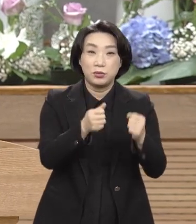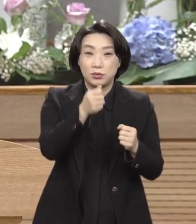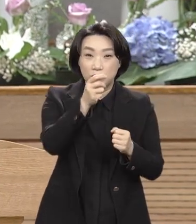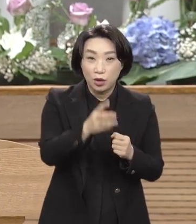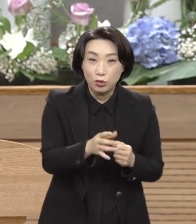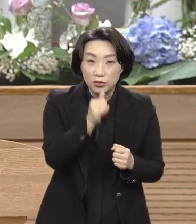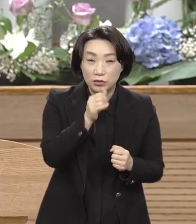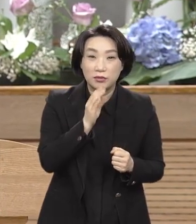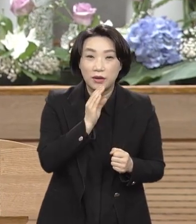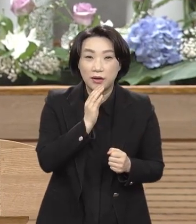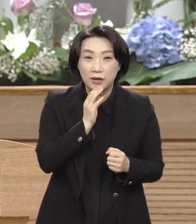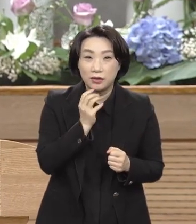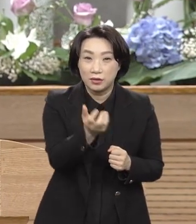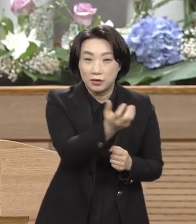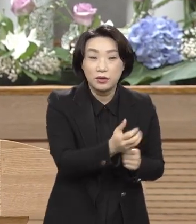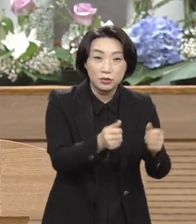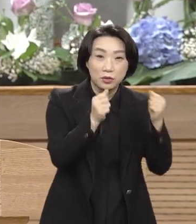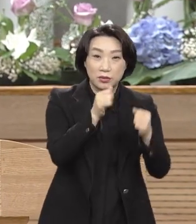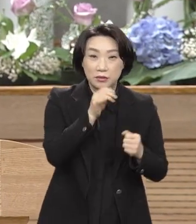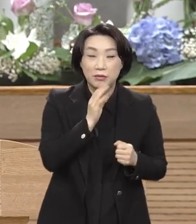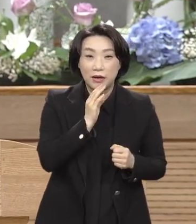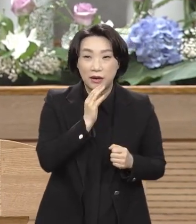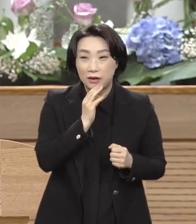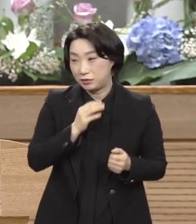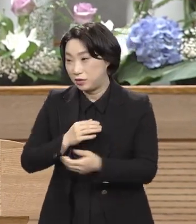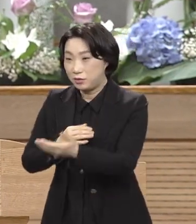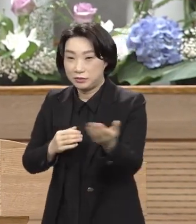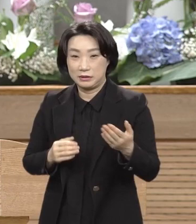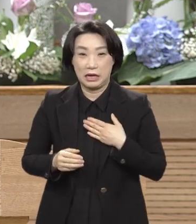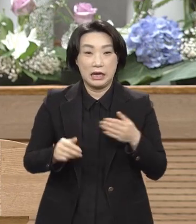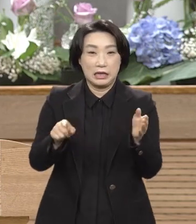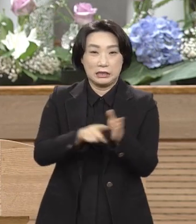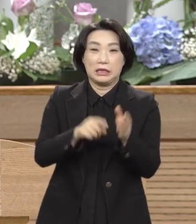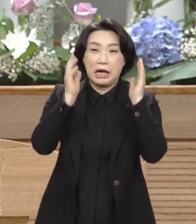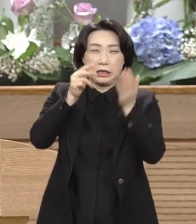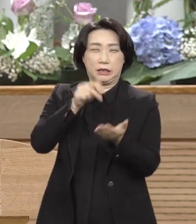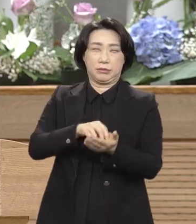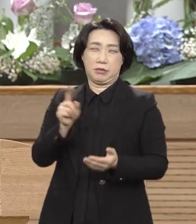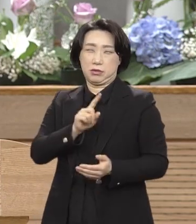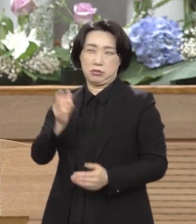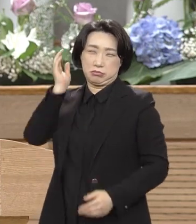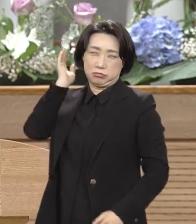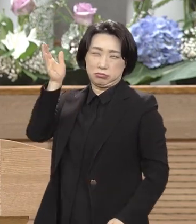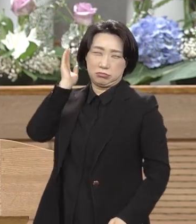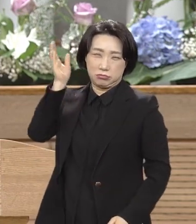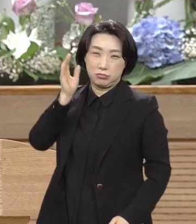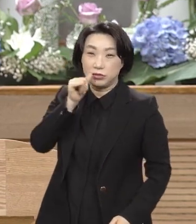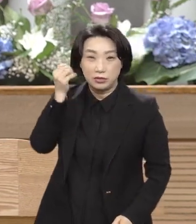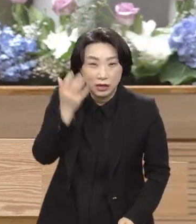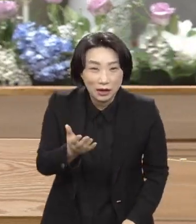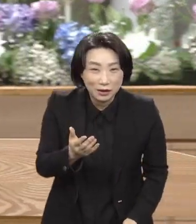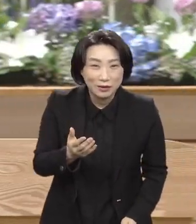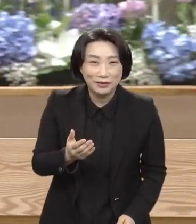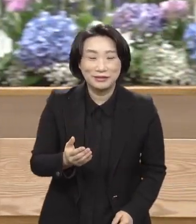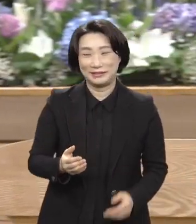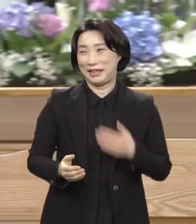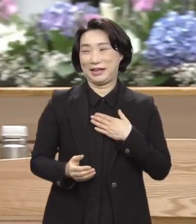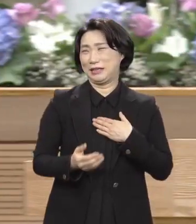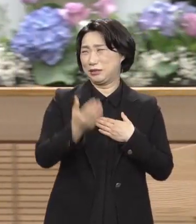근데 여러분에게 신학적으로 이뤘습니다. 어떤 때 그런 소리를 했어. 하나님께서